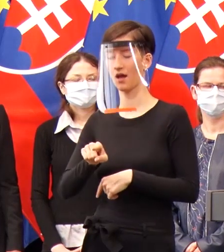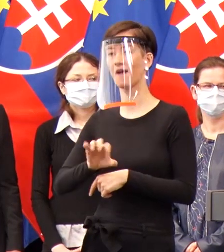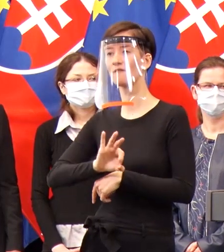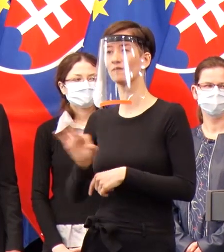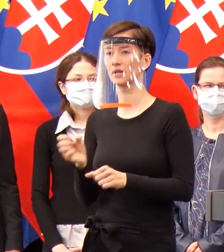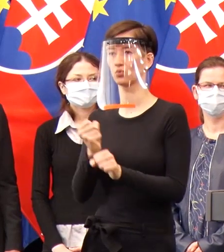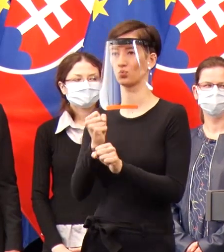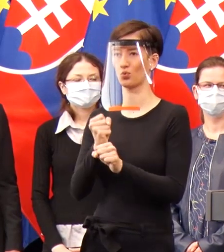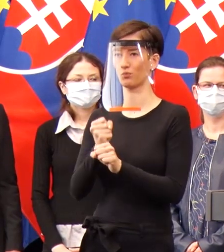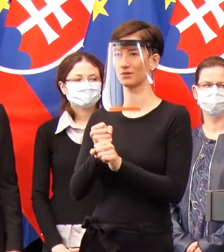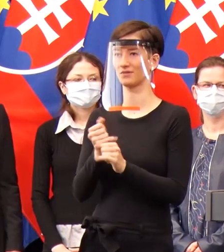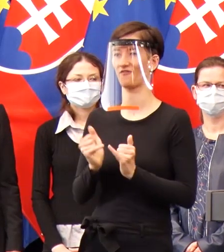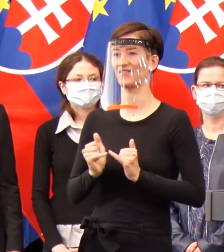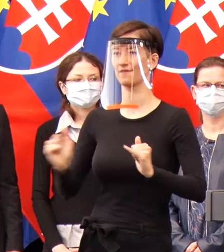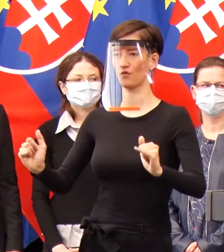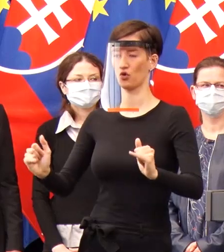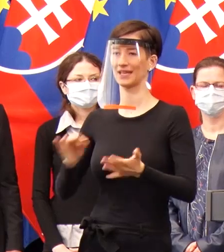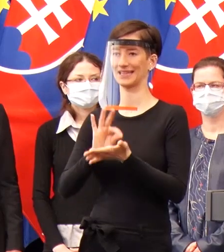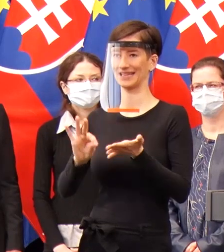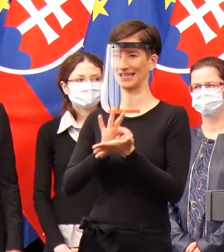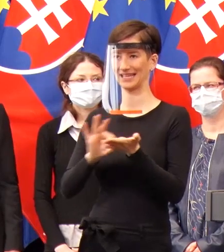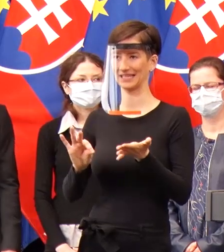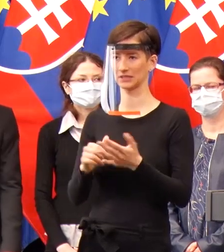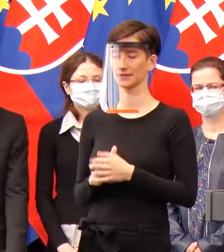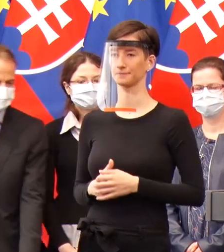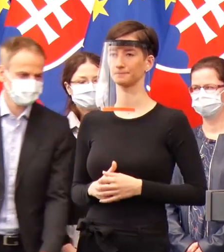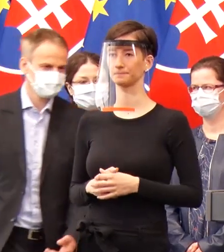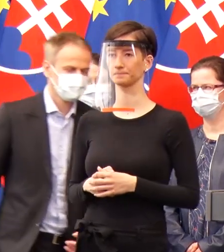takého prvej sady tých 100 tisíc testov.